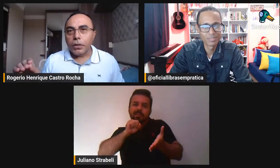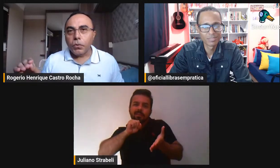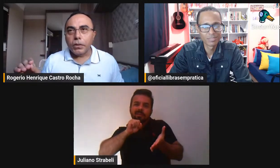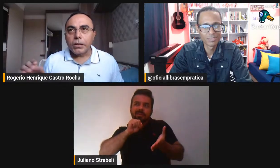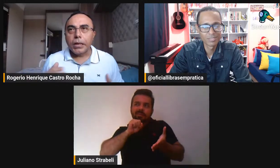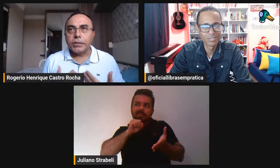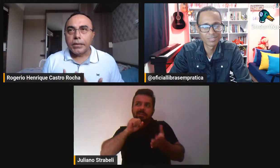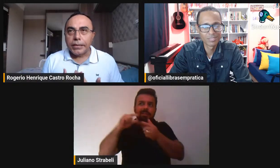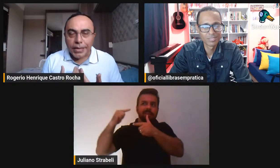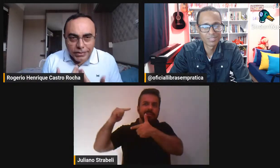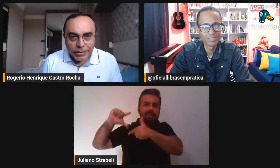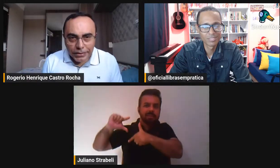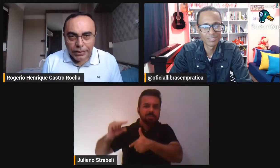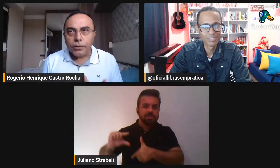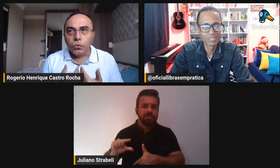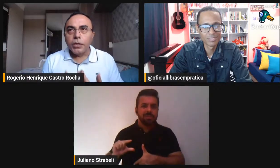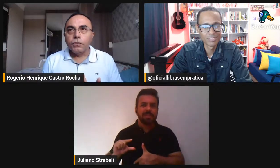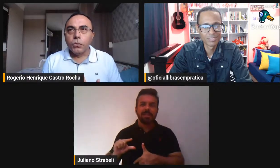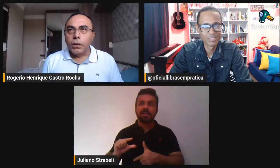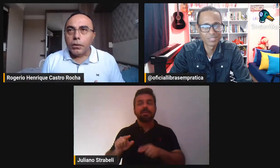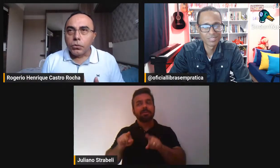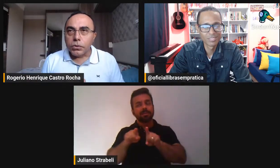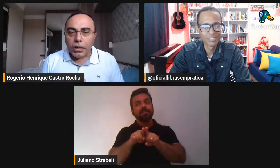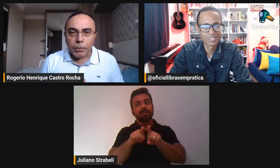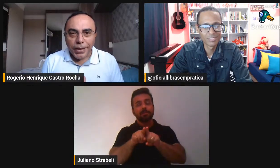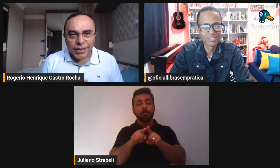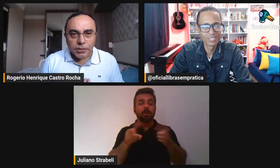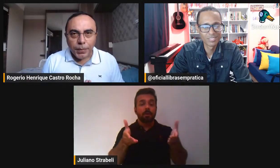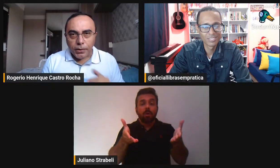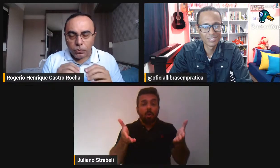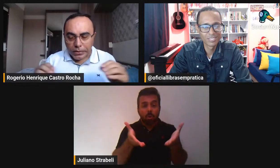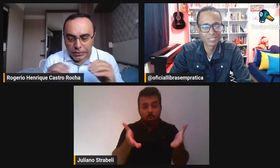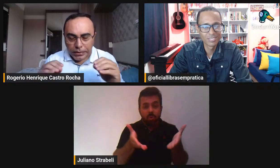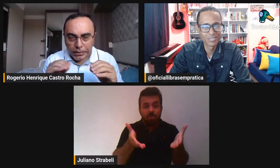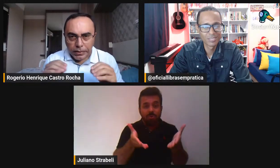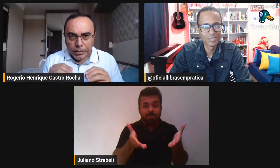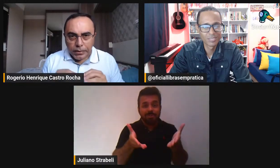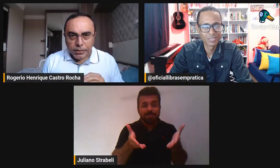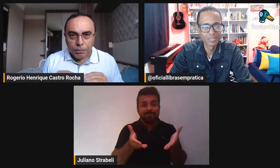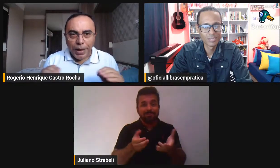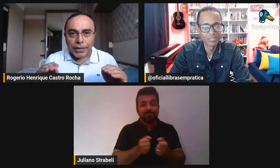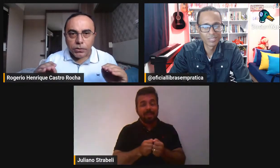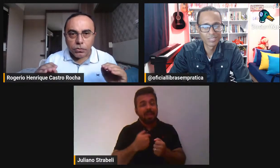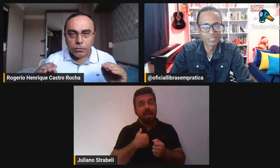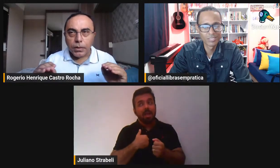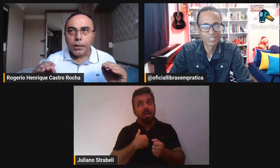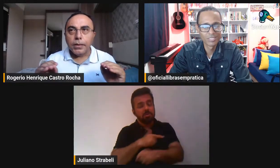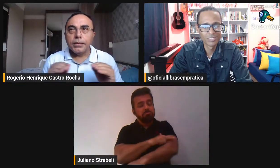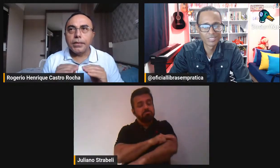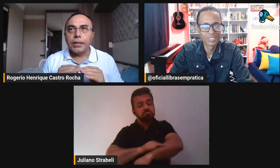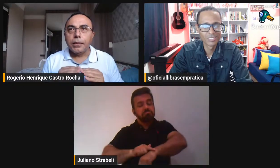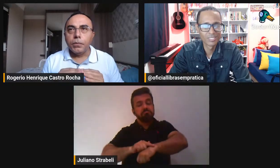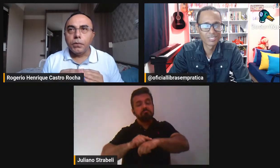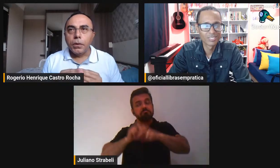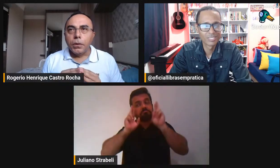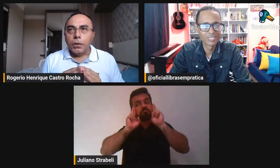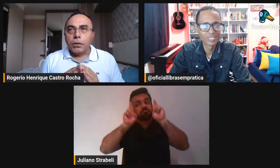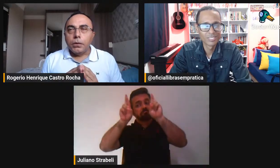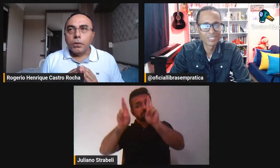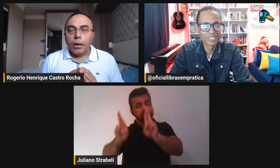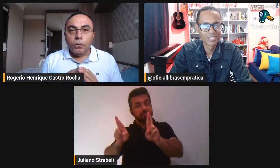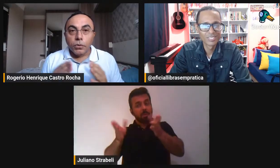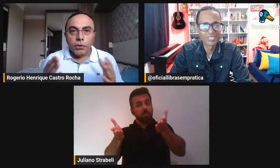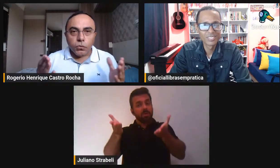e a contemporaneidade. Na escrita e no livro eu sempre respeito esse balanço, esse equilíbrio.